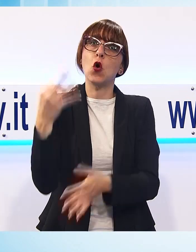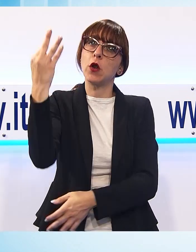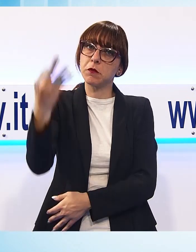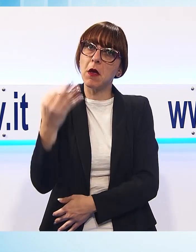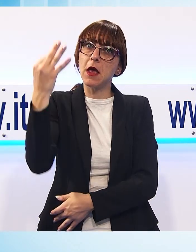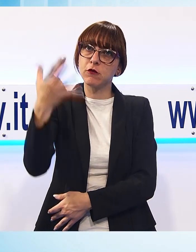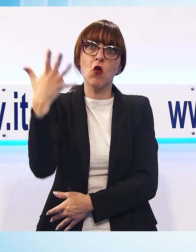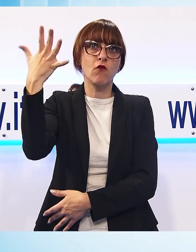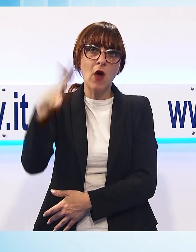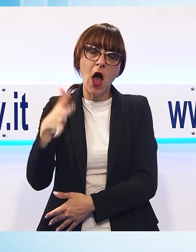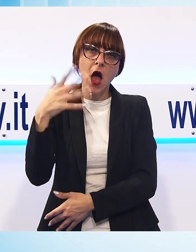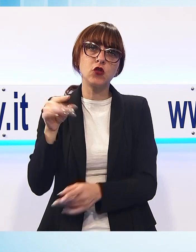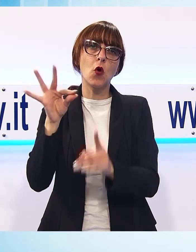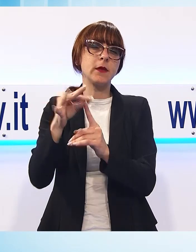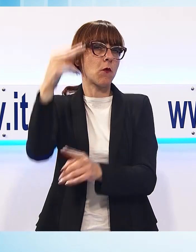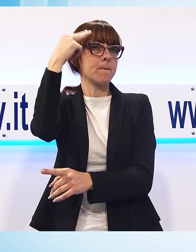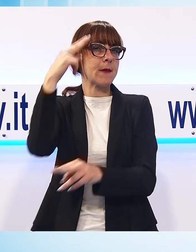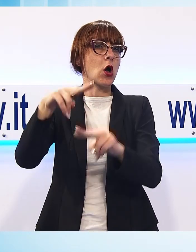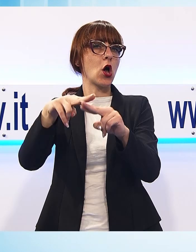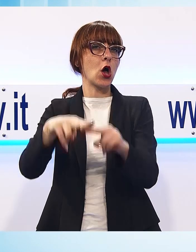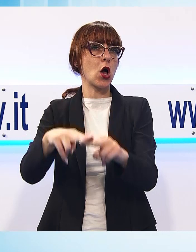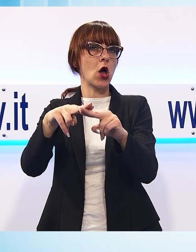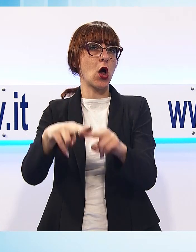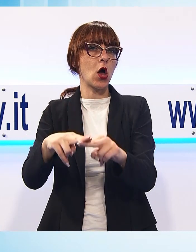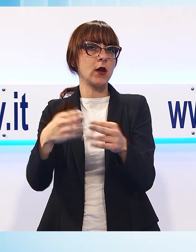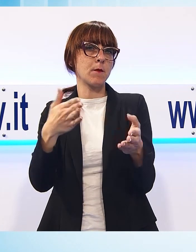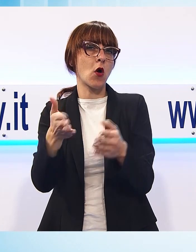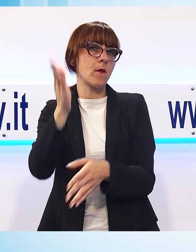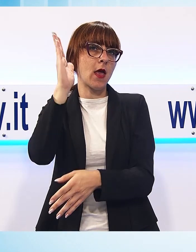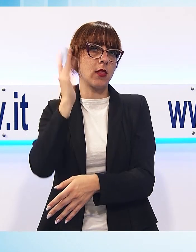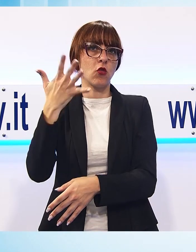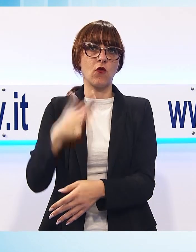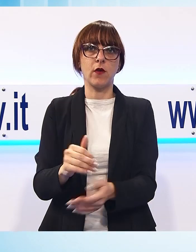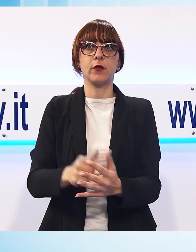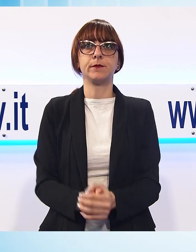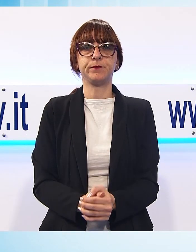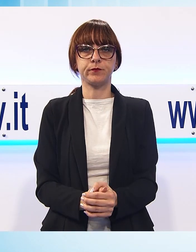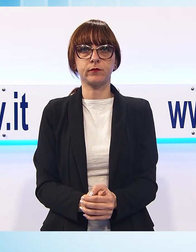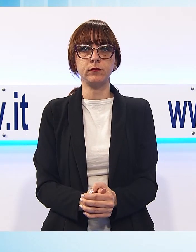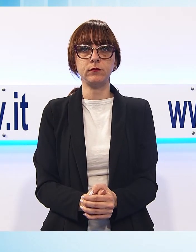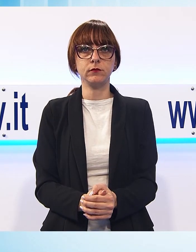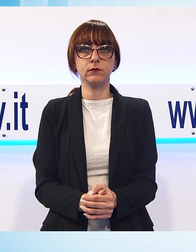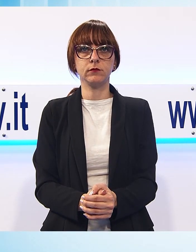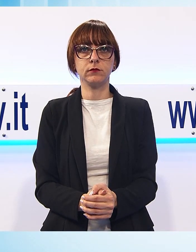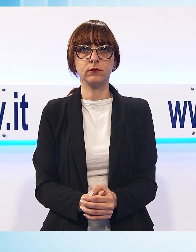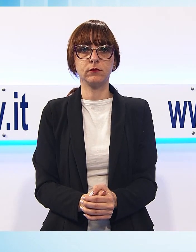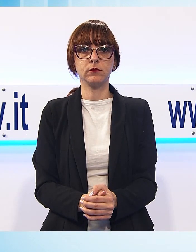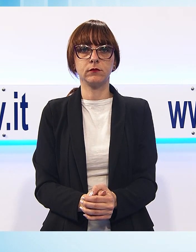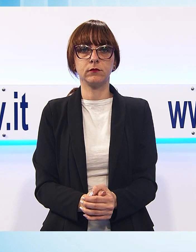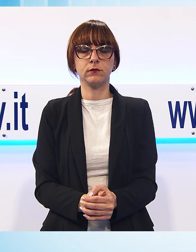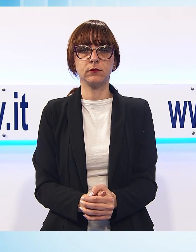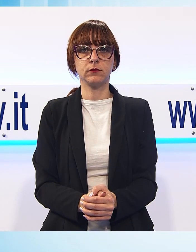per rinnovare la memoria di quella impresa. E adesso parliamo dell'incontro